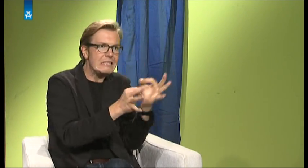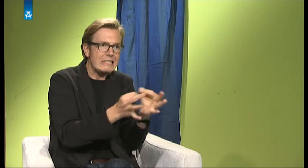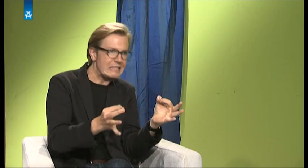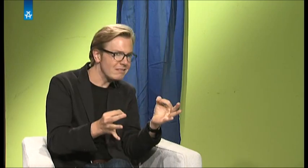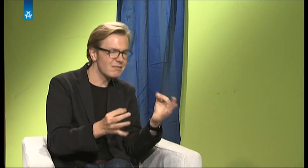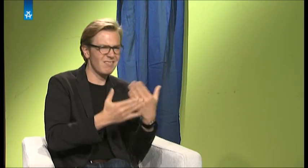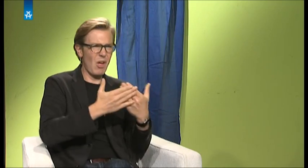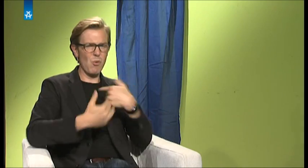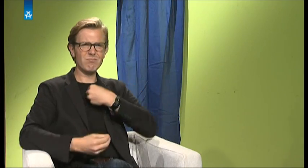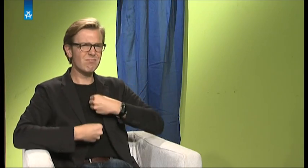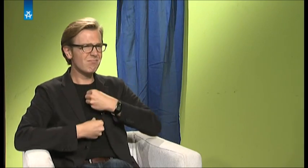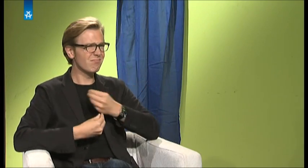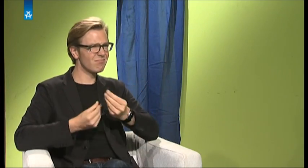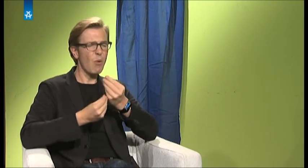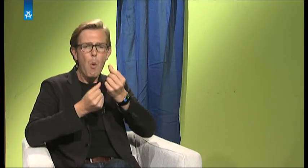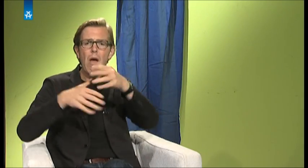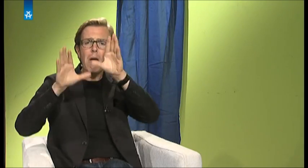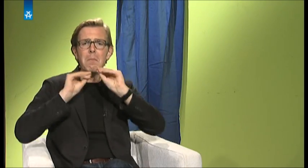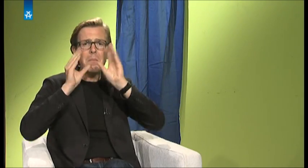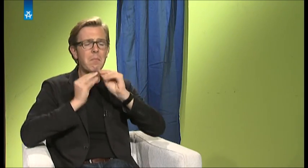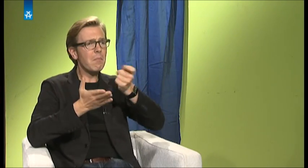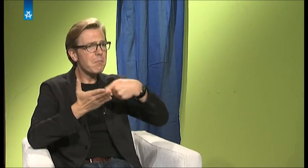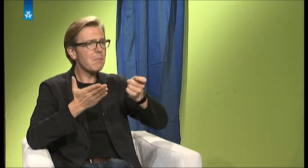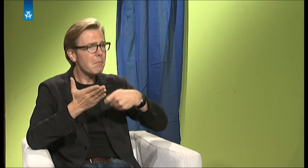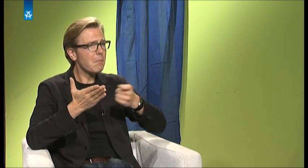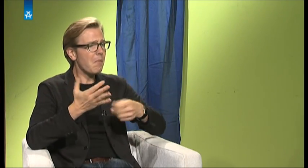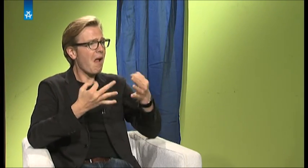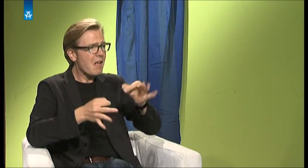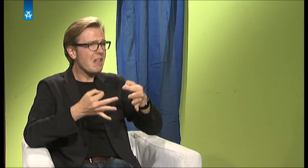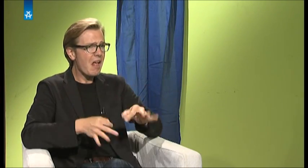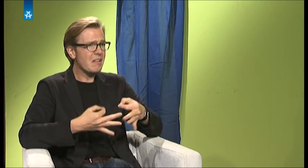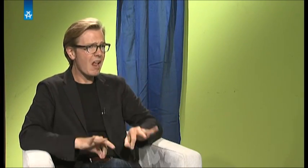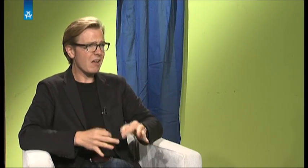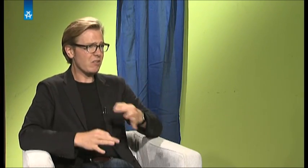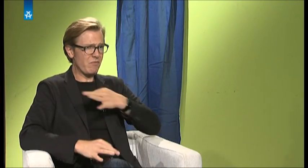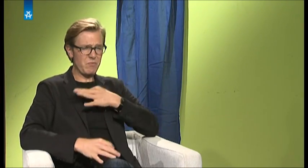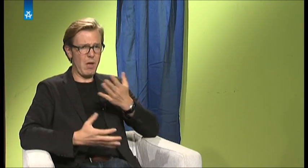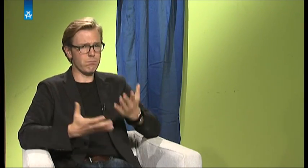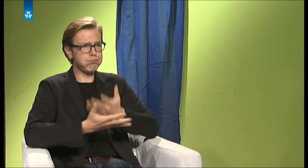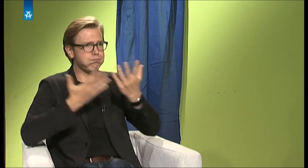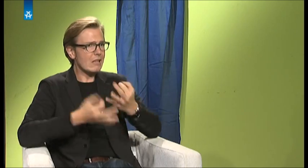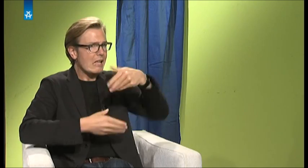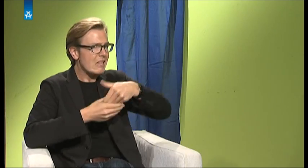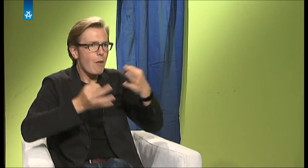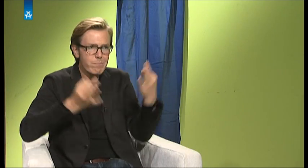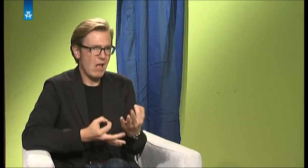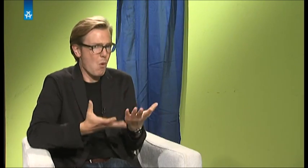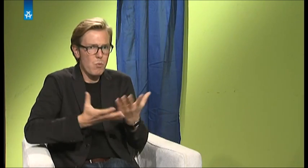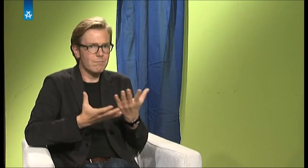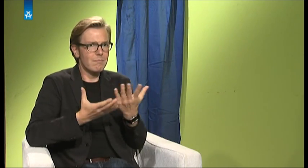Materialien nicht dabei. Ich habe da zwar die Sachen alle gelernt und habe da auch meine Abschlüsse gemacht, aber ich brauchte da noch mehr Feedback, wie ich das wirklich für die